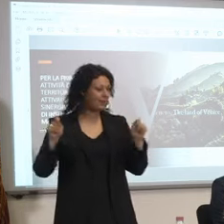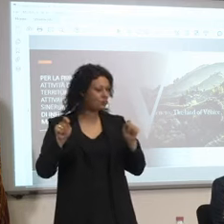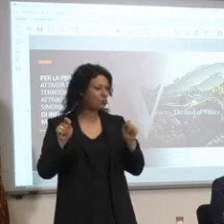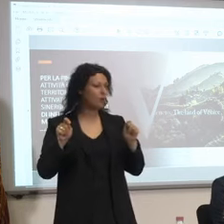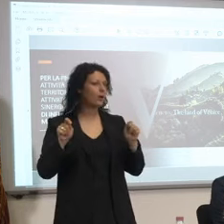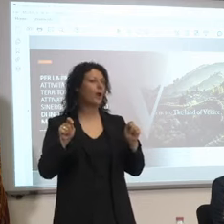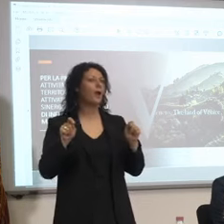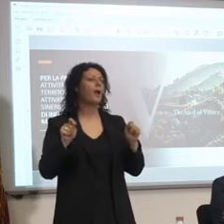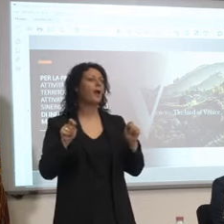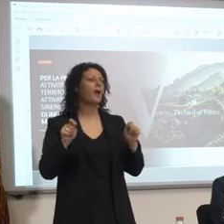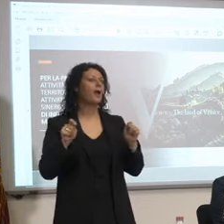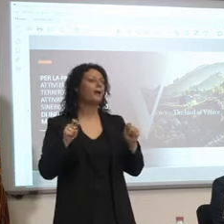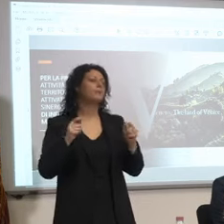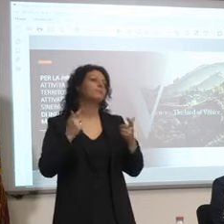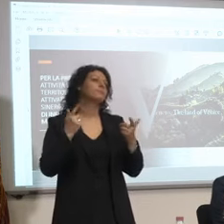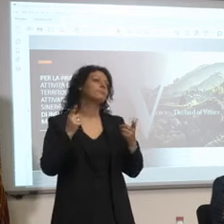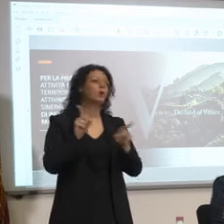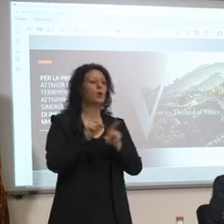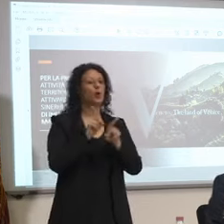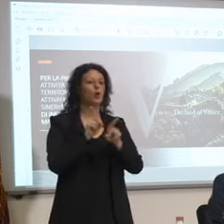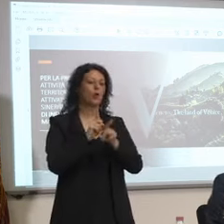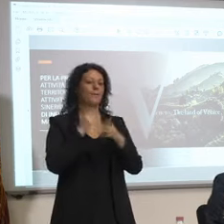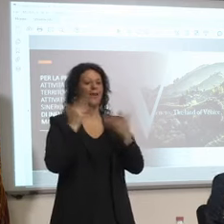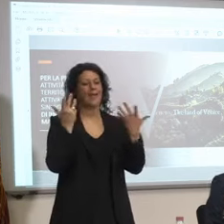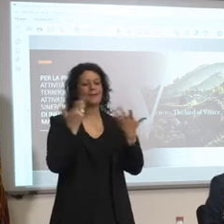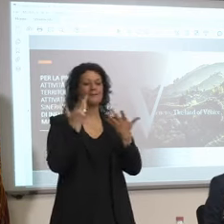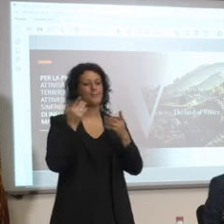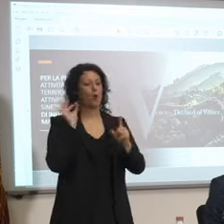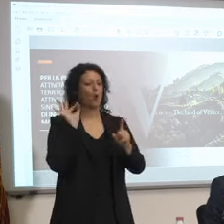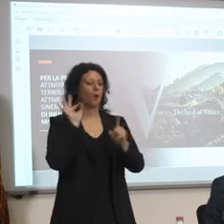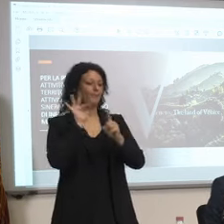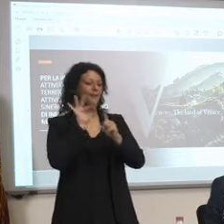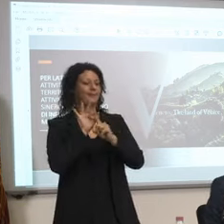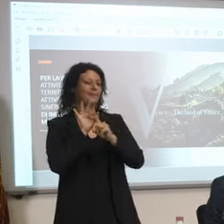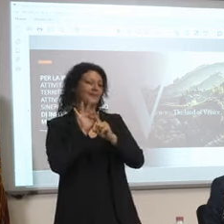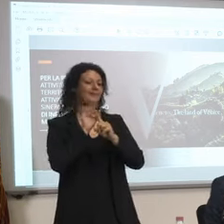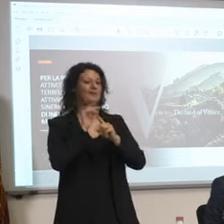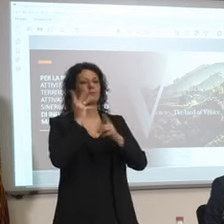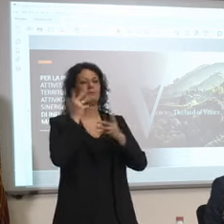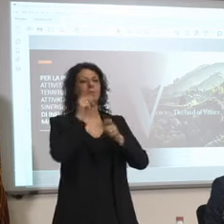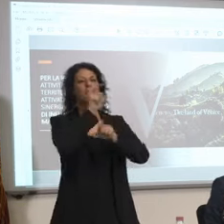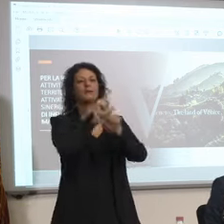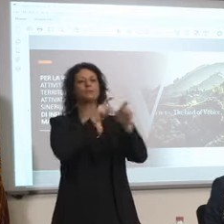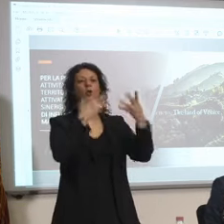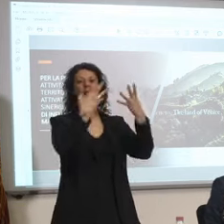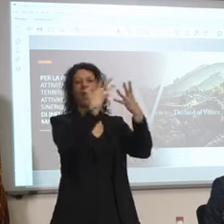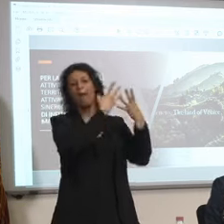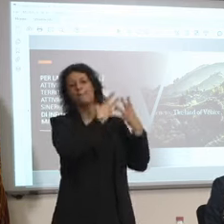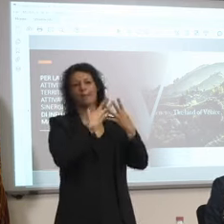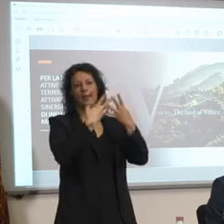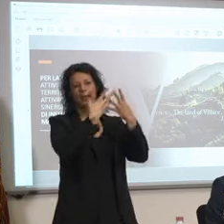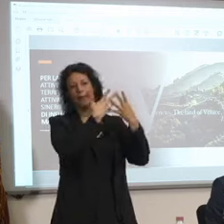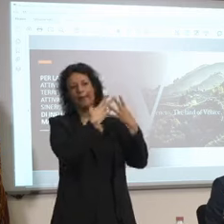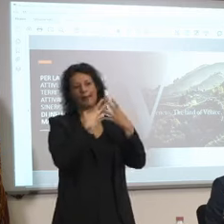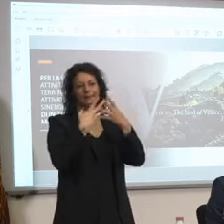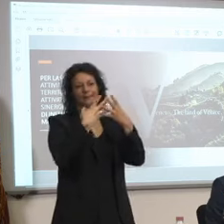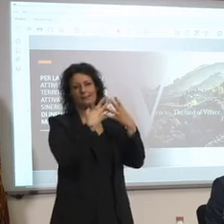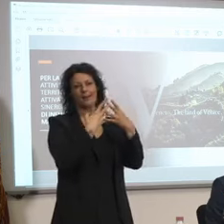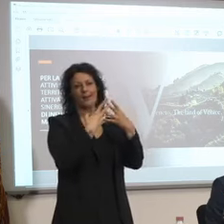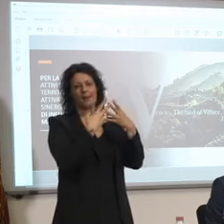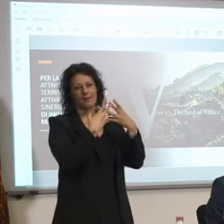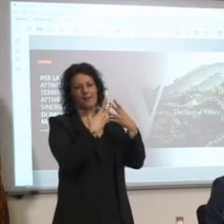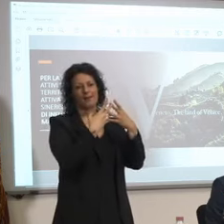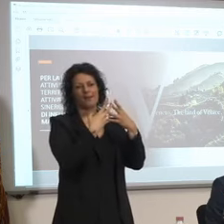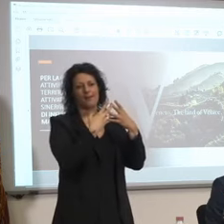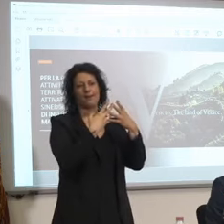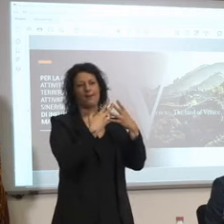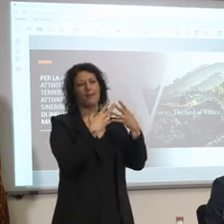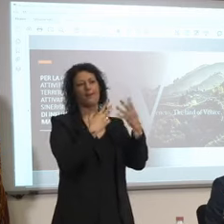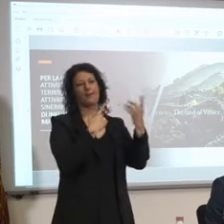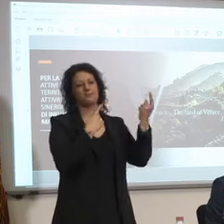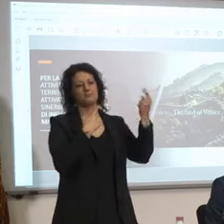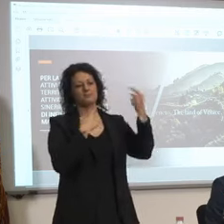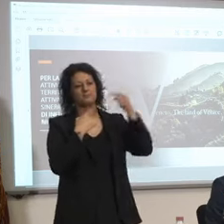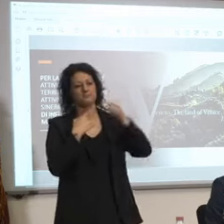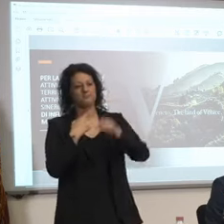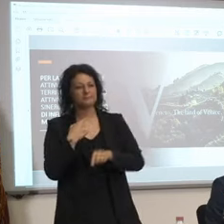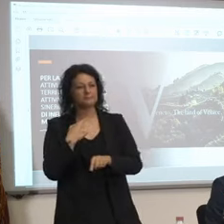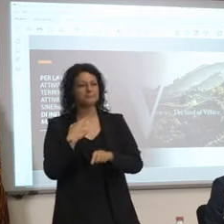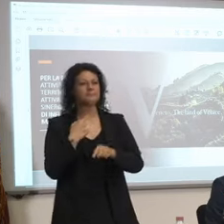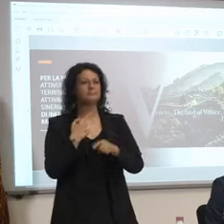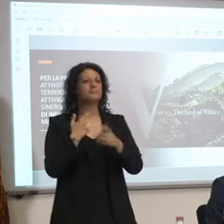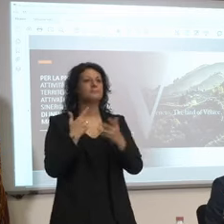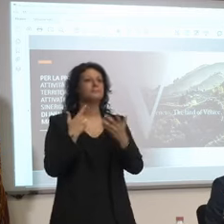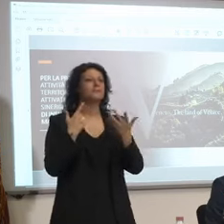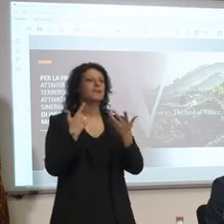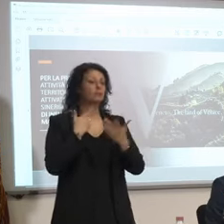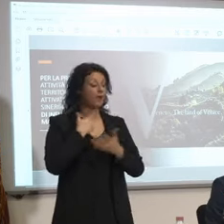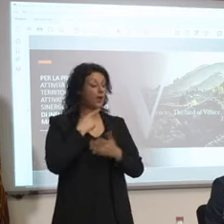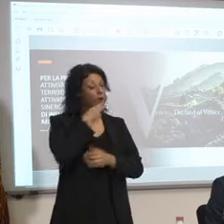attirare magari dall'America o da altri paesi attualmente sappiamo come sono le situazioni però quindi